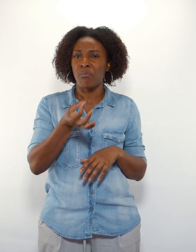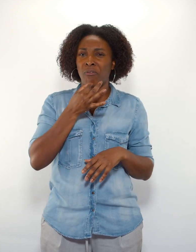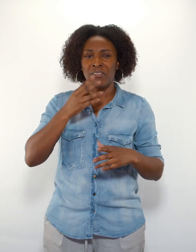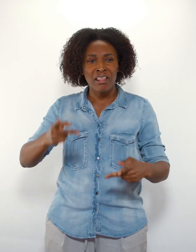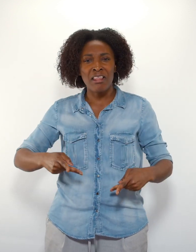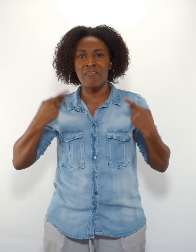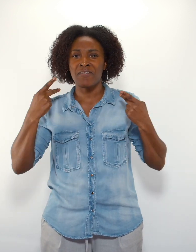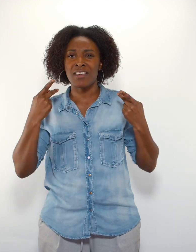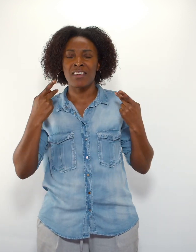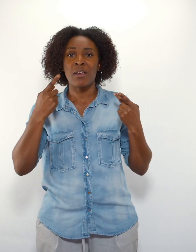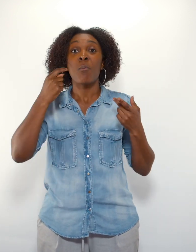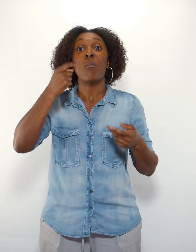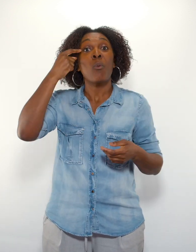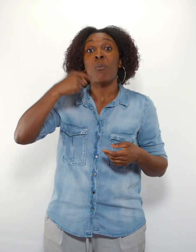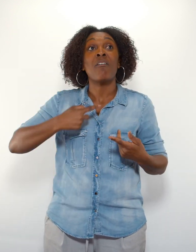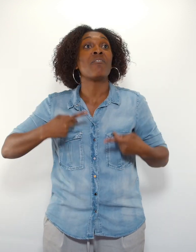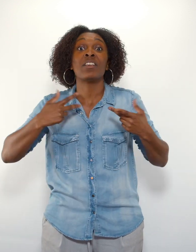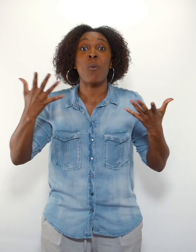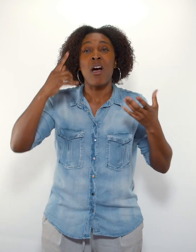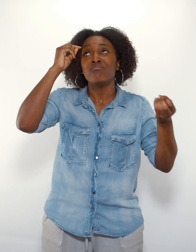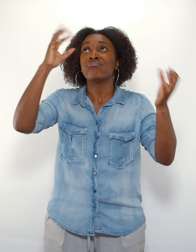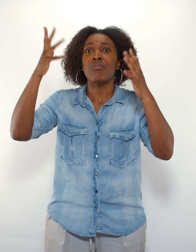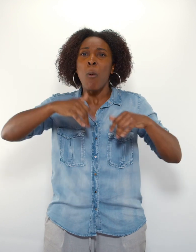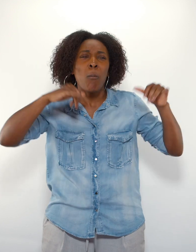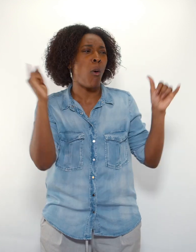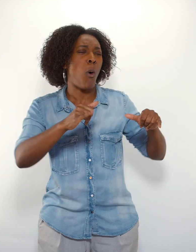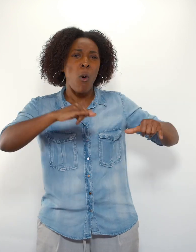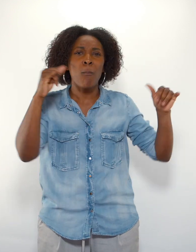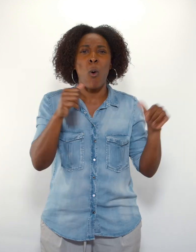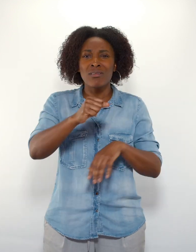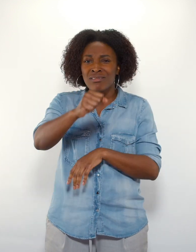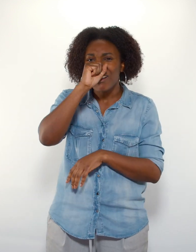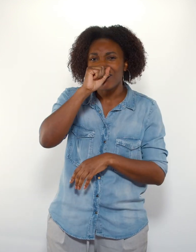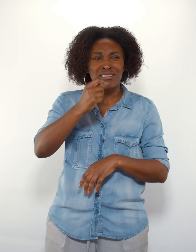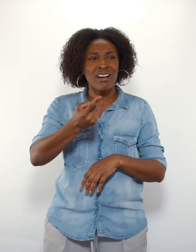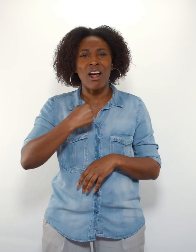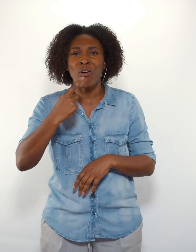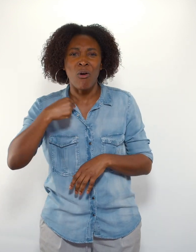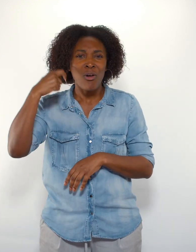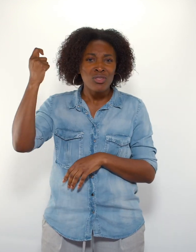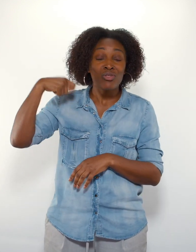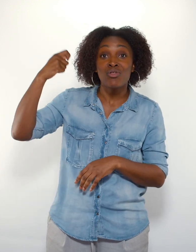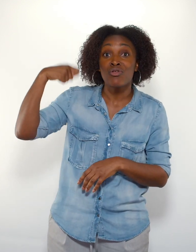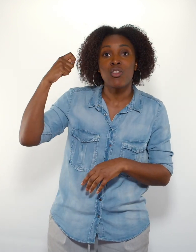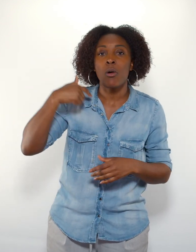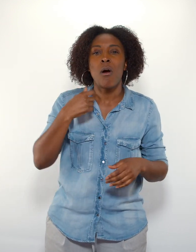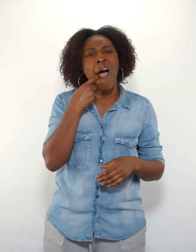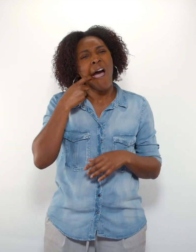de la vie. Selon moi, la vie,'était quoi ? Les soirées, le sexe, l'alcool, la drogue. J'avais une addiction